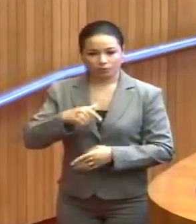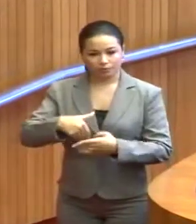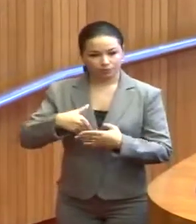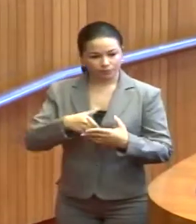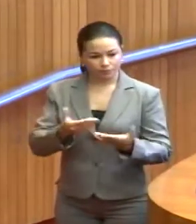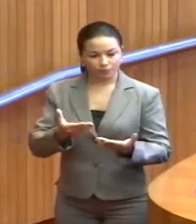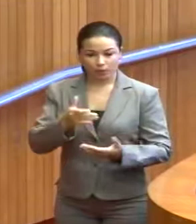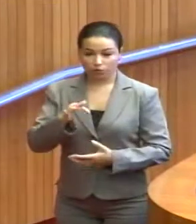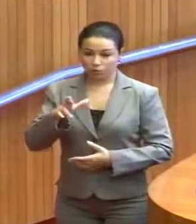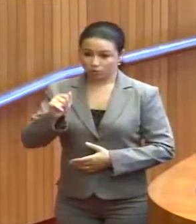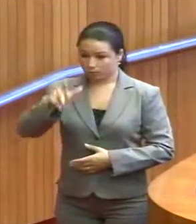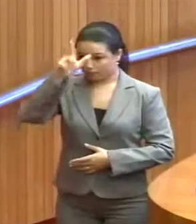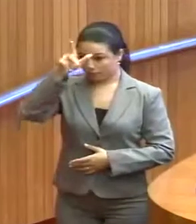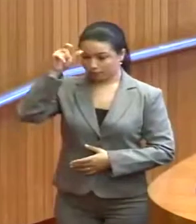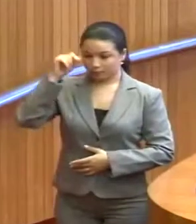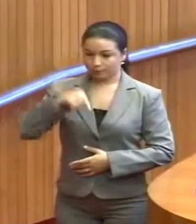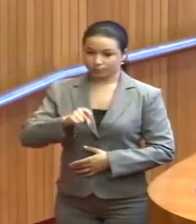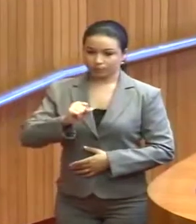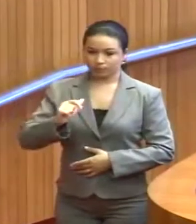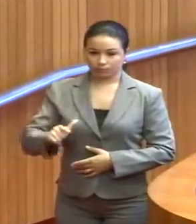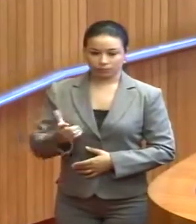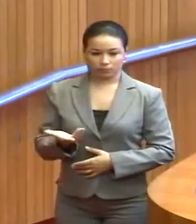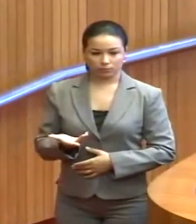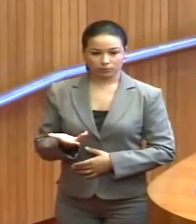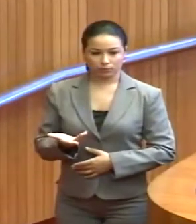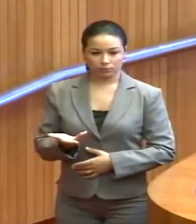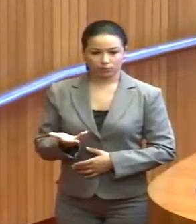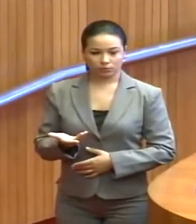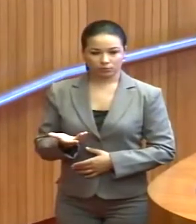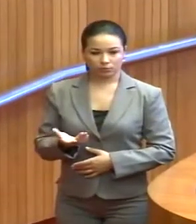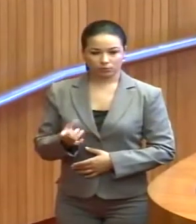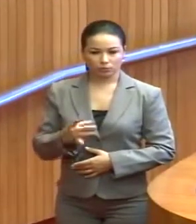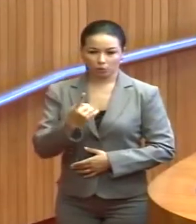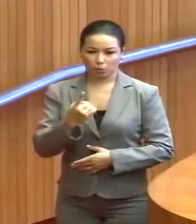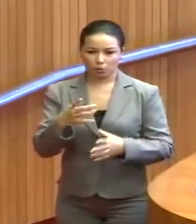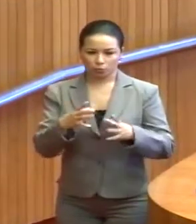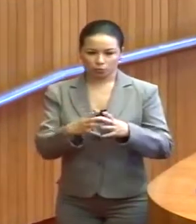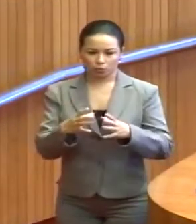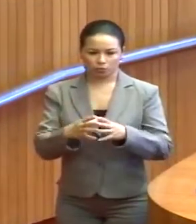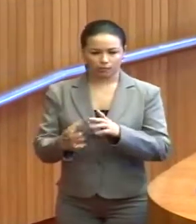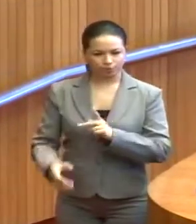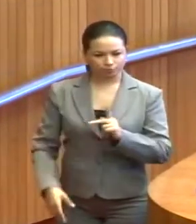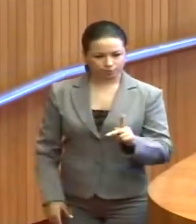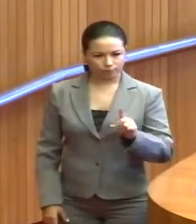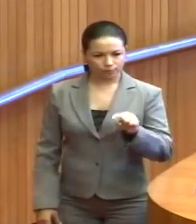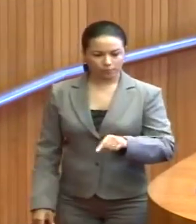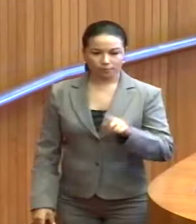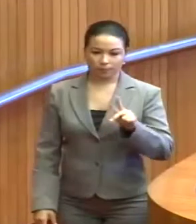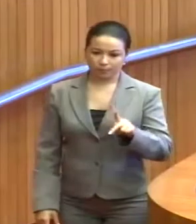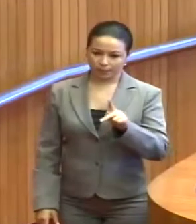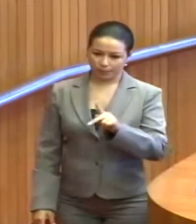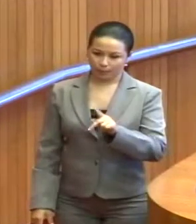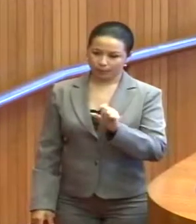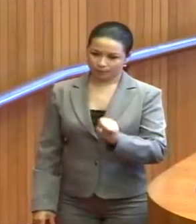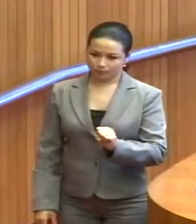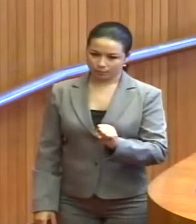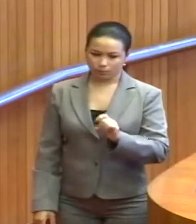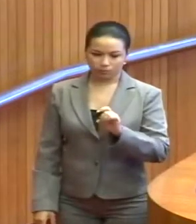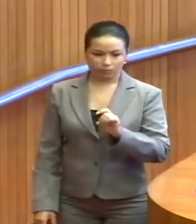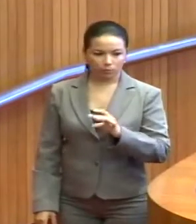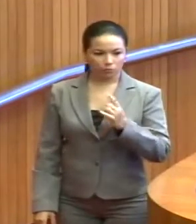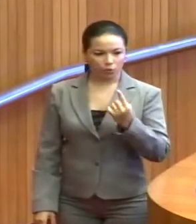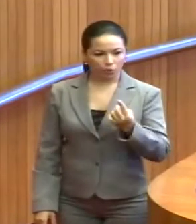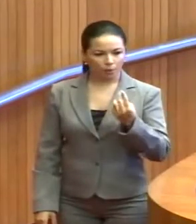candidatura à Prefeitura de São Luís com apenas um partido presidente, que foi o PPS, com um